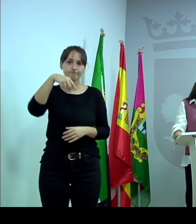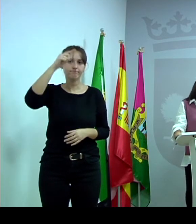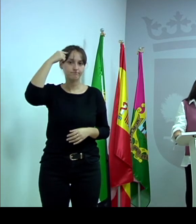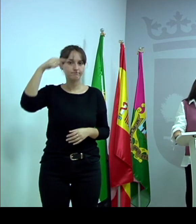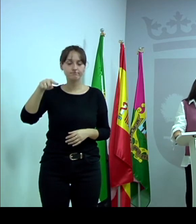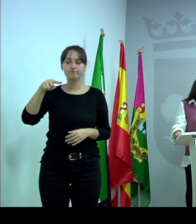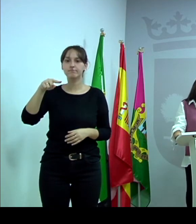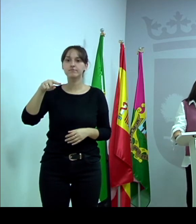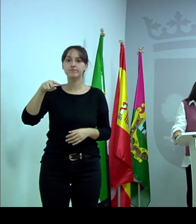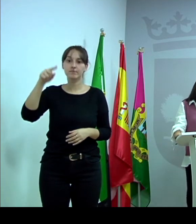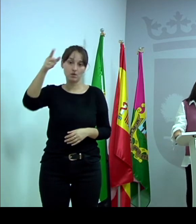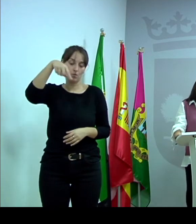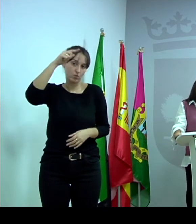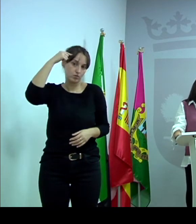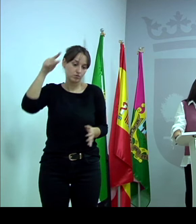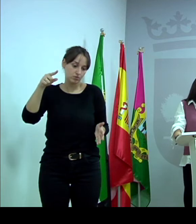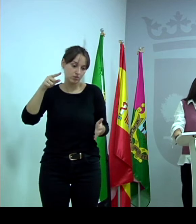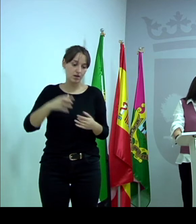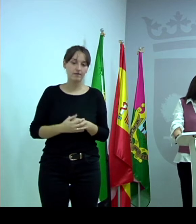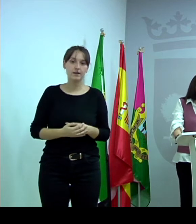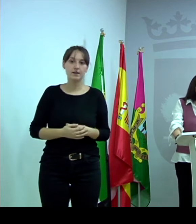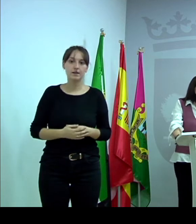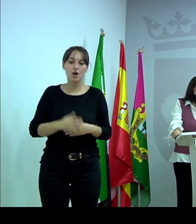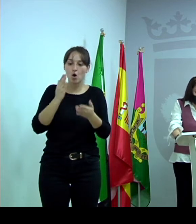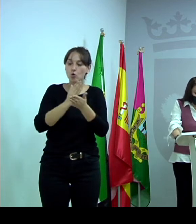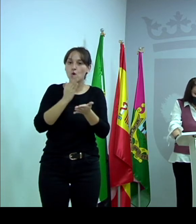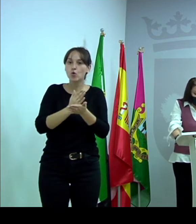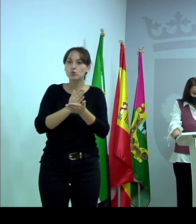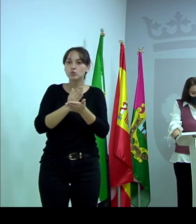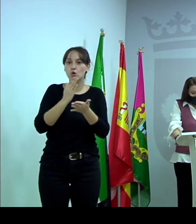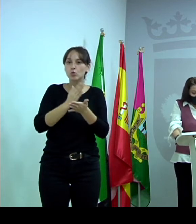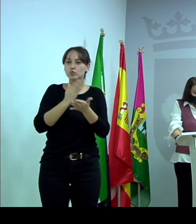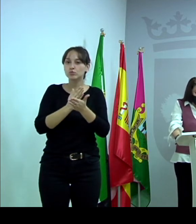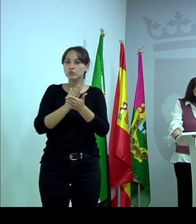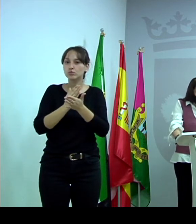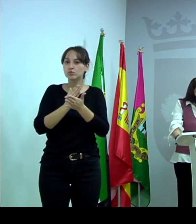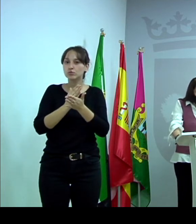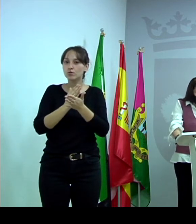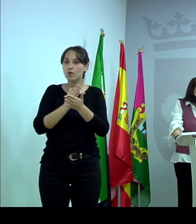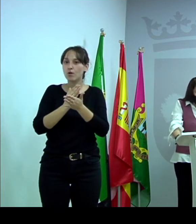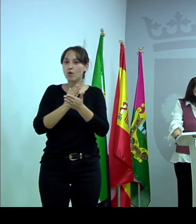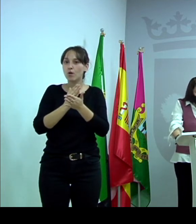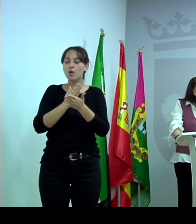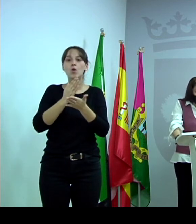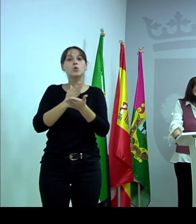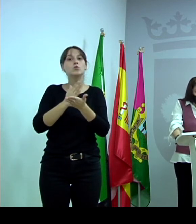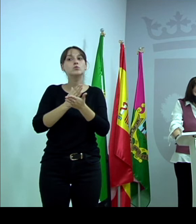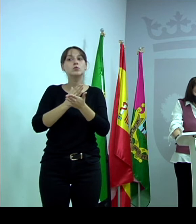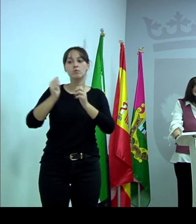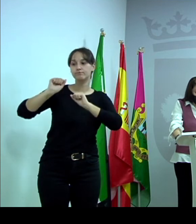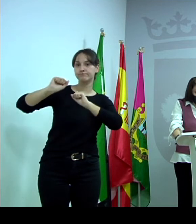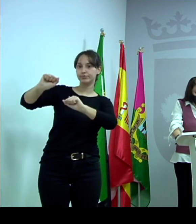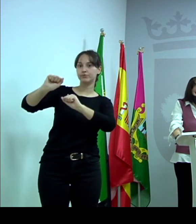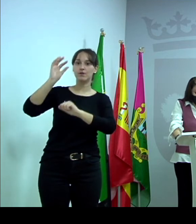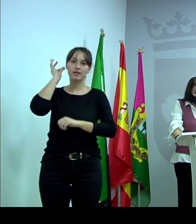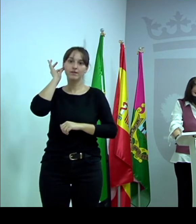yo creo que es la onceava, el curso de autodefensa femenino. Inscripciones en el gimnasio Losang los días veintiséis,